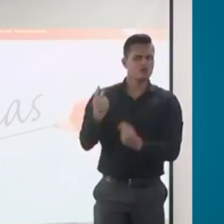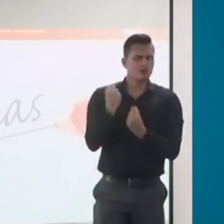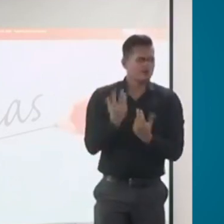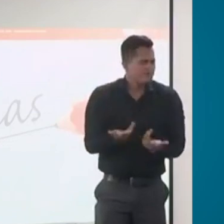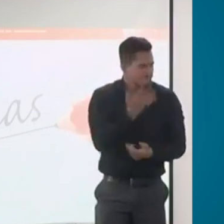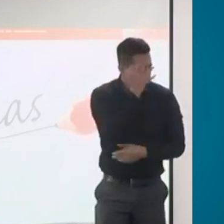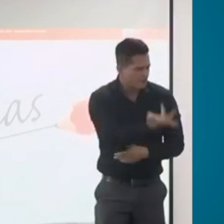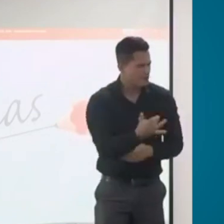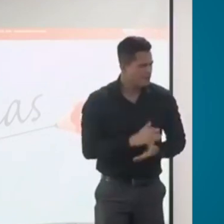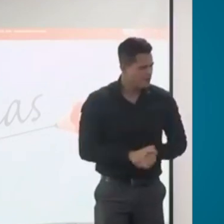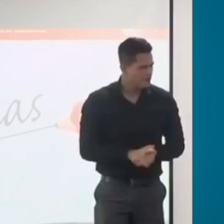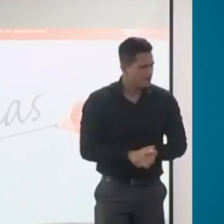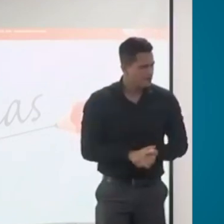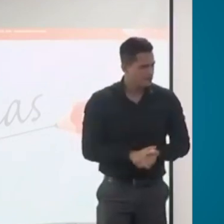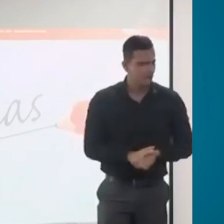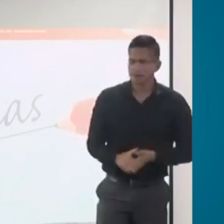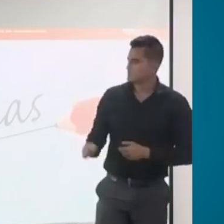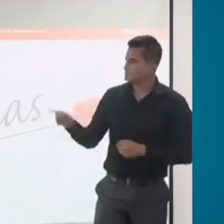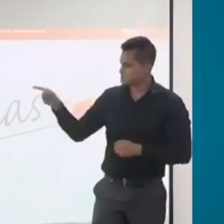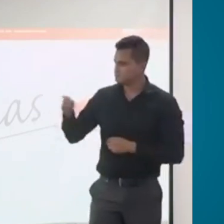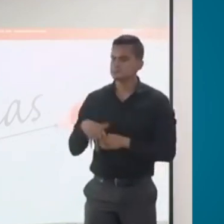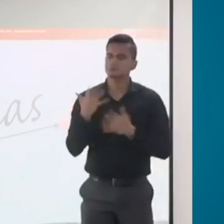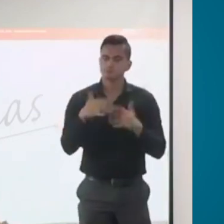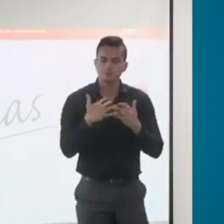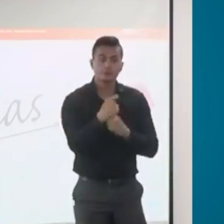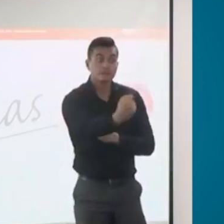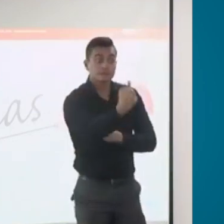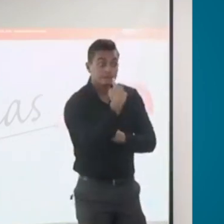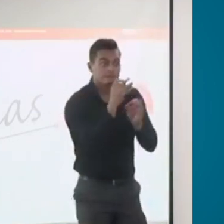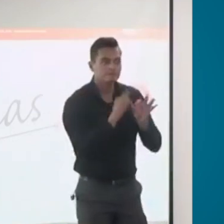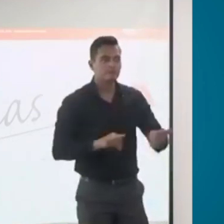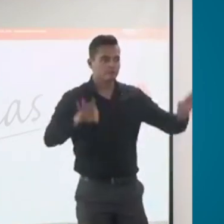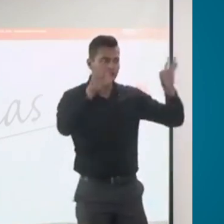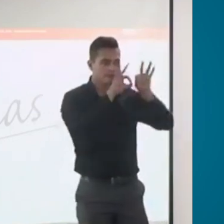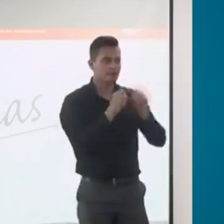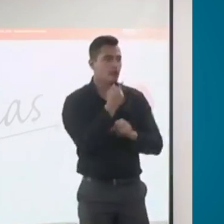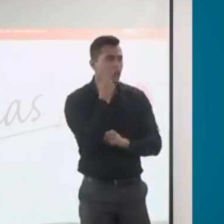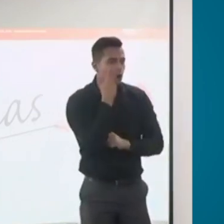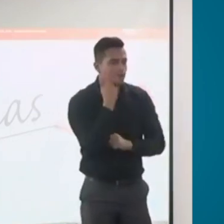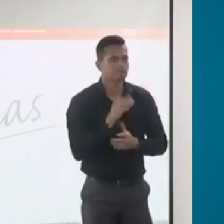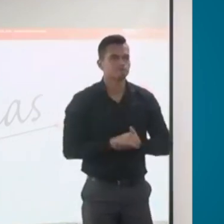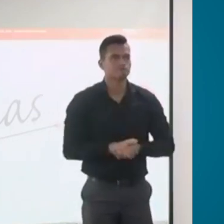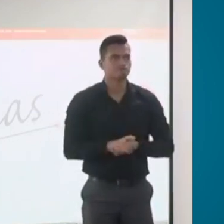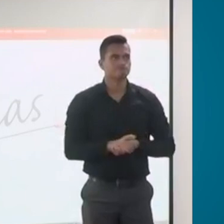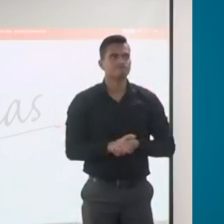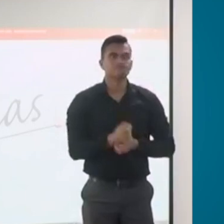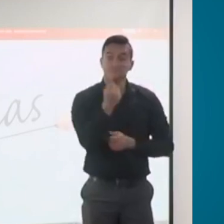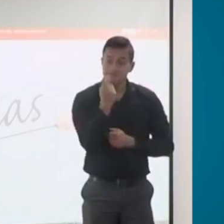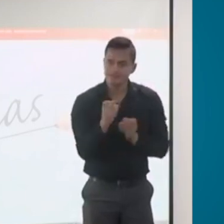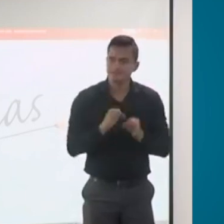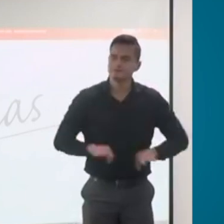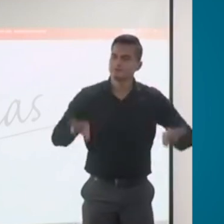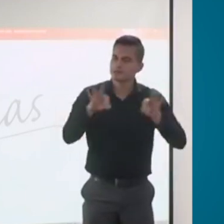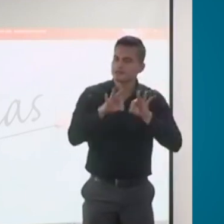Hay un elemento bien importante en esta pregunta y es la labor pedagógica que tenemos que hacer con todos los